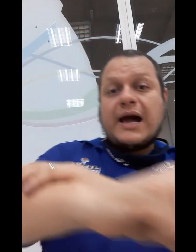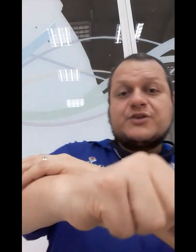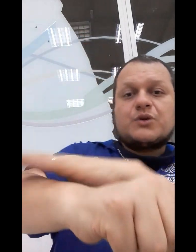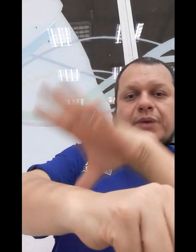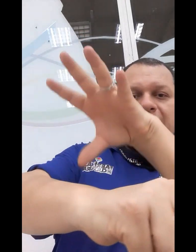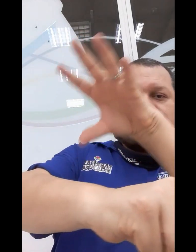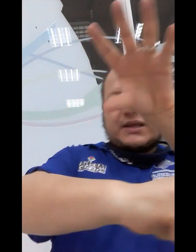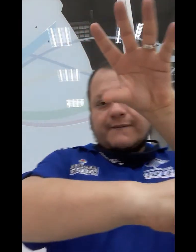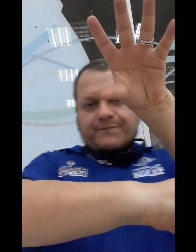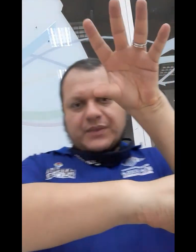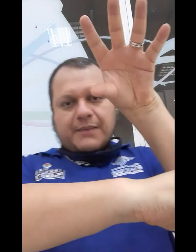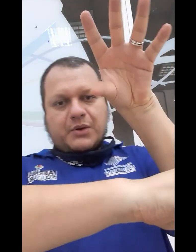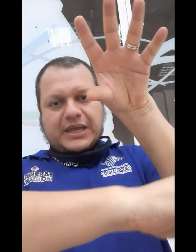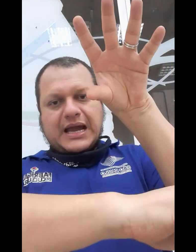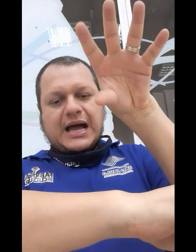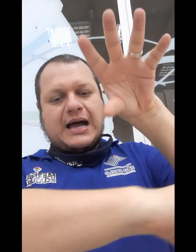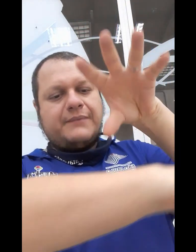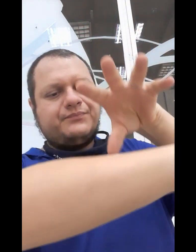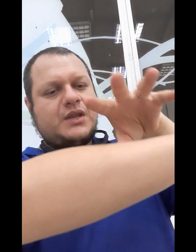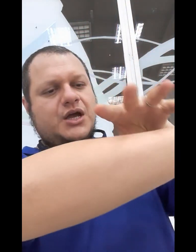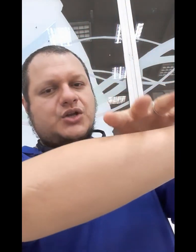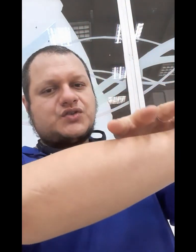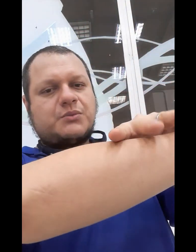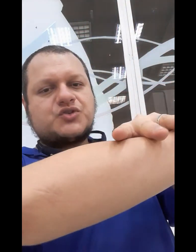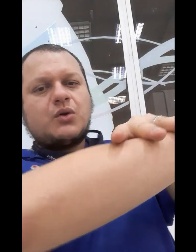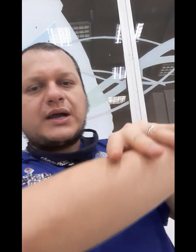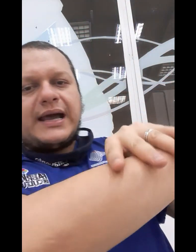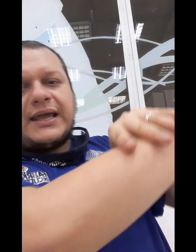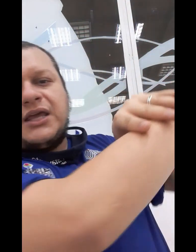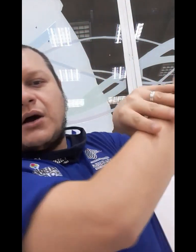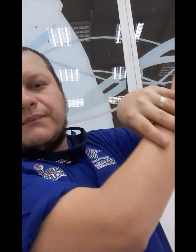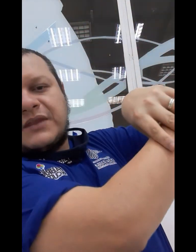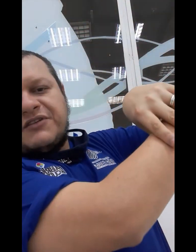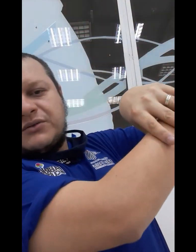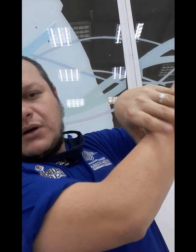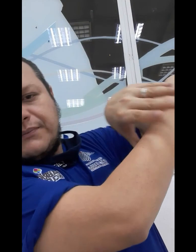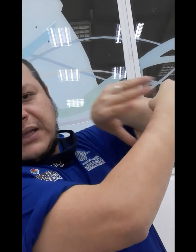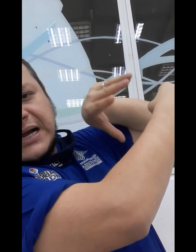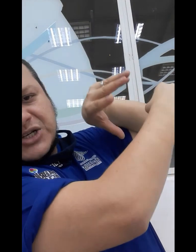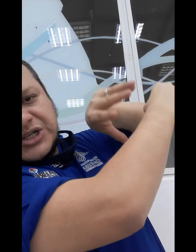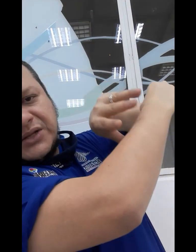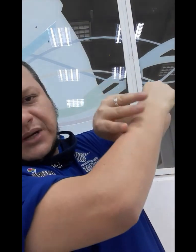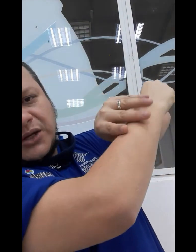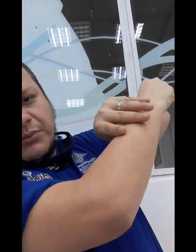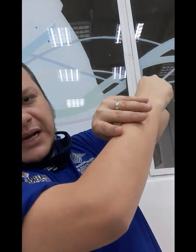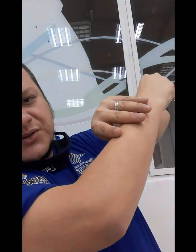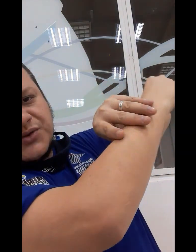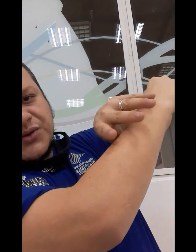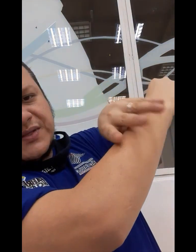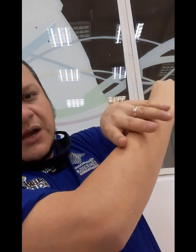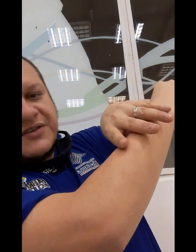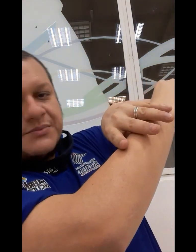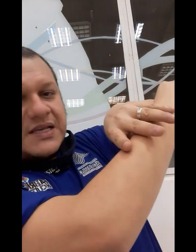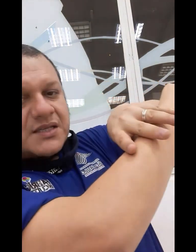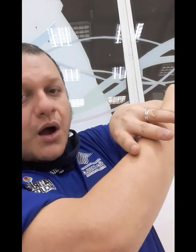isso no braço. Então, a mão engarra. Nós vamos colocar aqui, tá vendo? Encaixando aqui no braço do surdo cego, fazemos assim, ó.